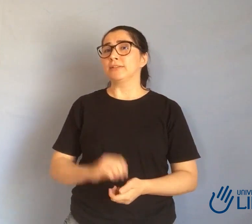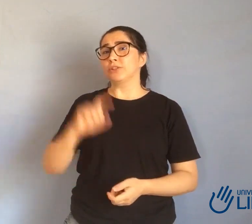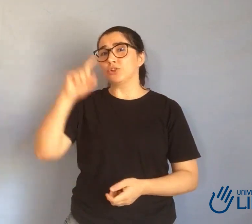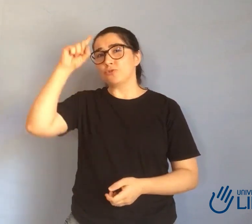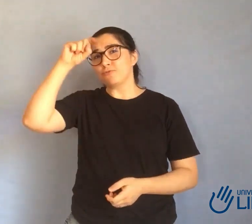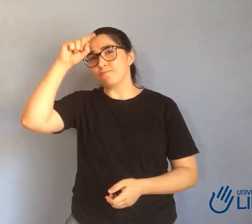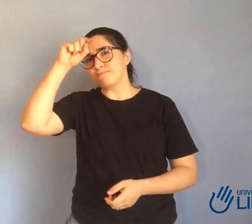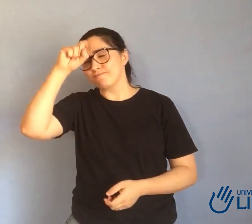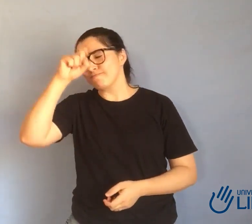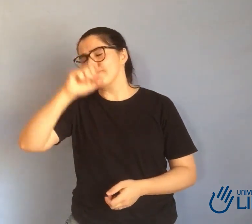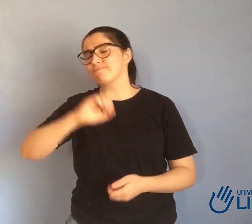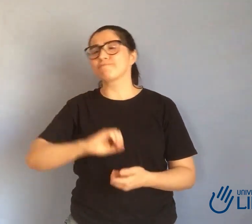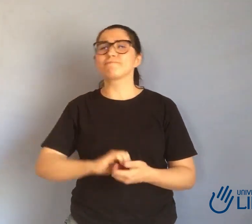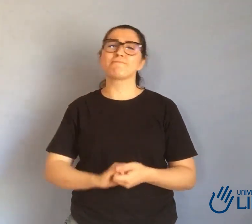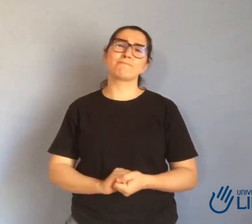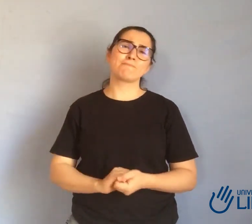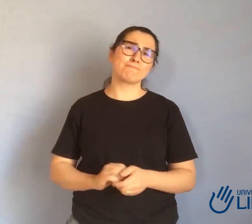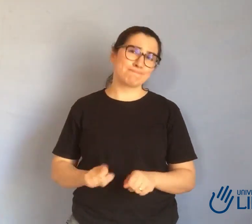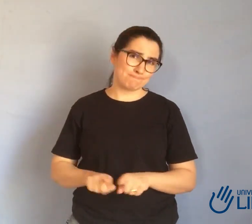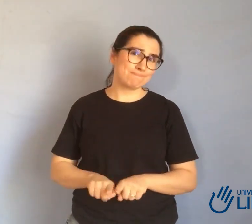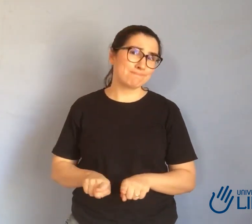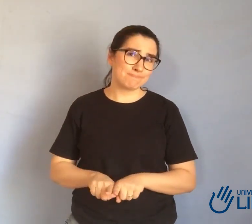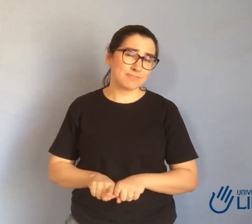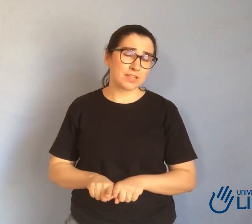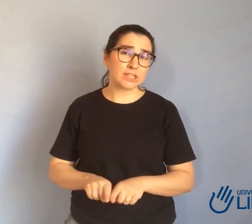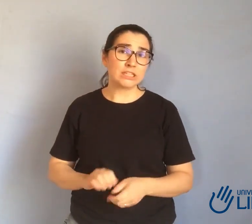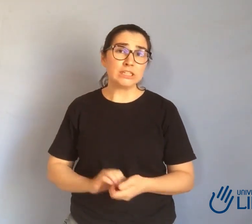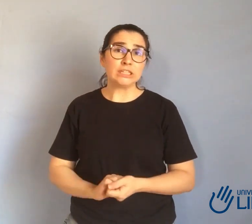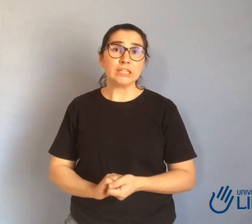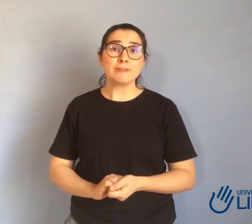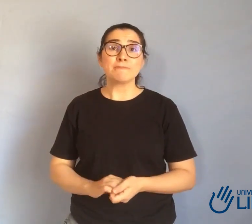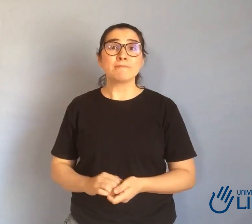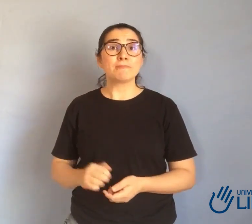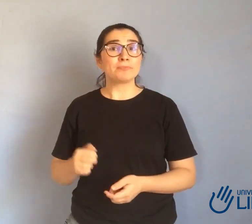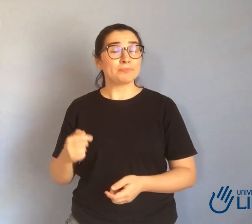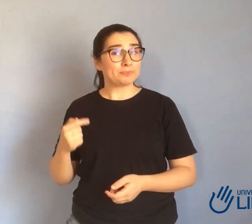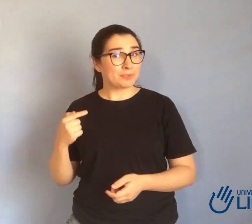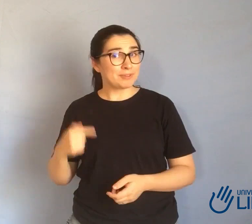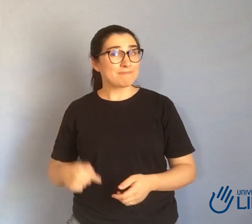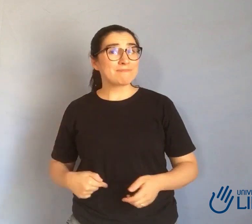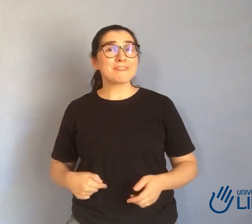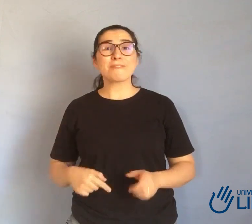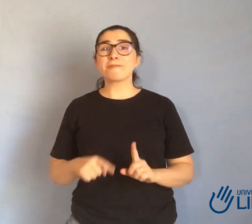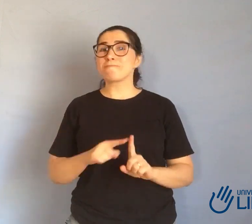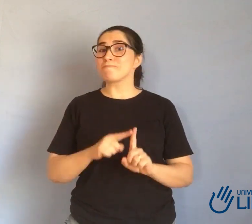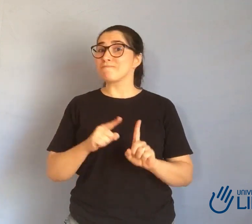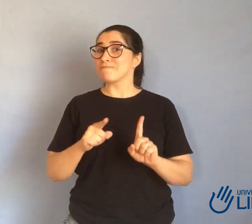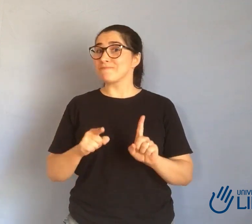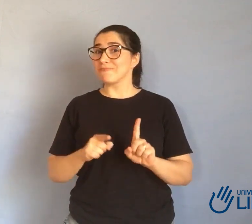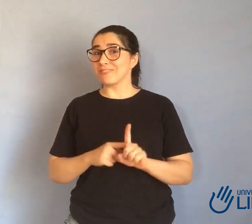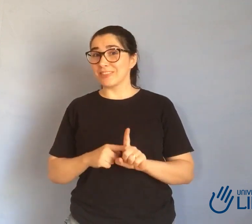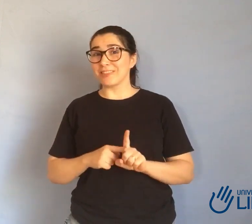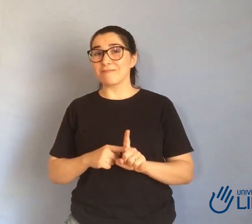aprender a Libras e eu comecei a pesquisar por cursos e comecei a fazer alguns cursinhos presenciais.